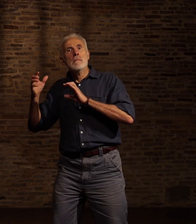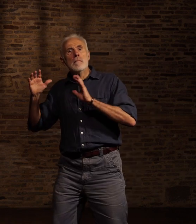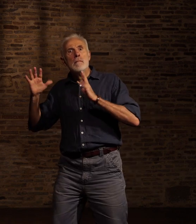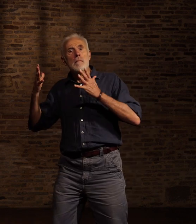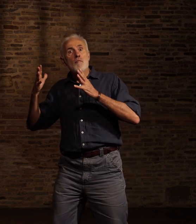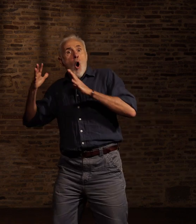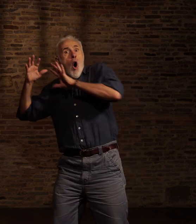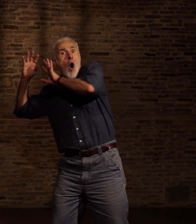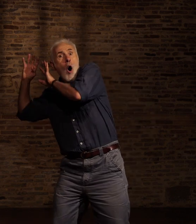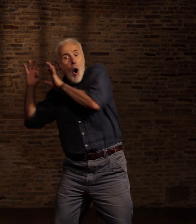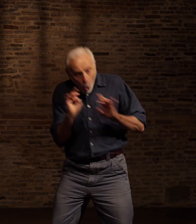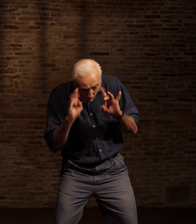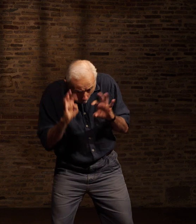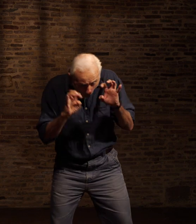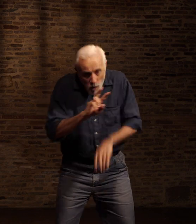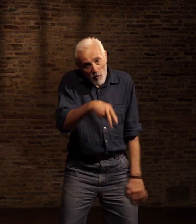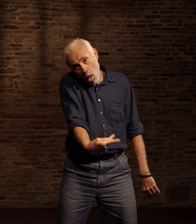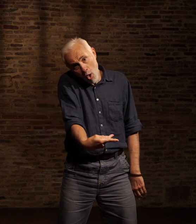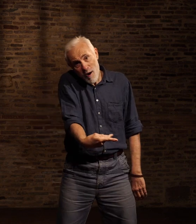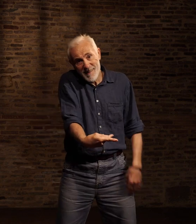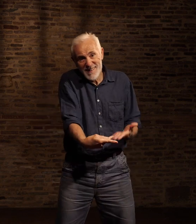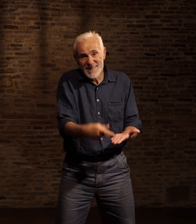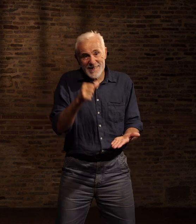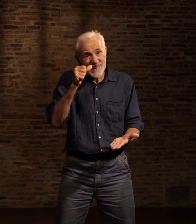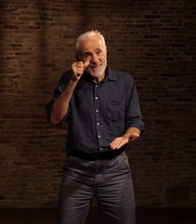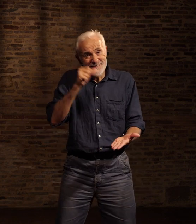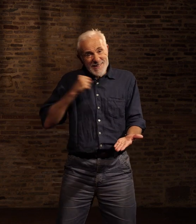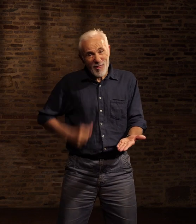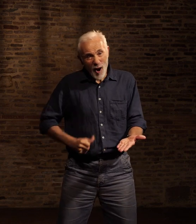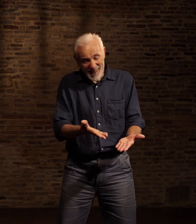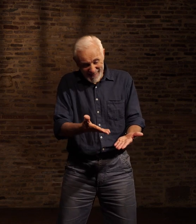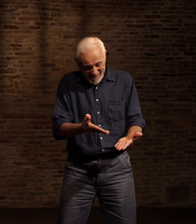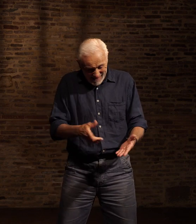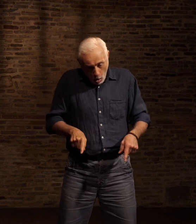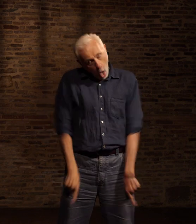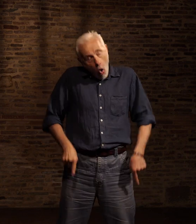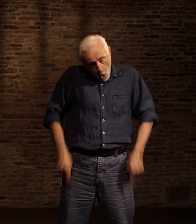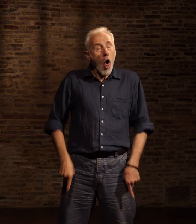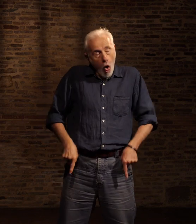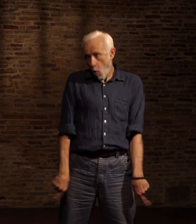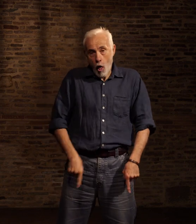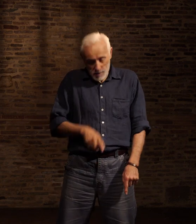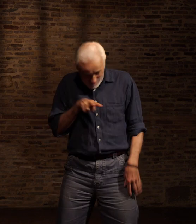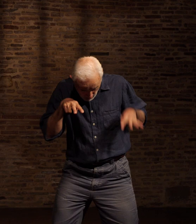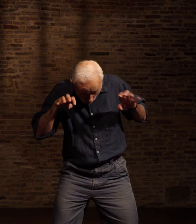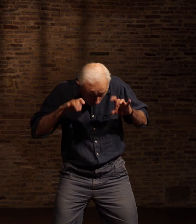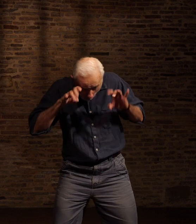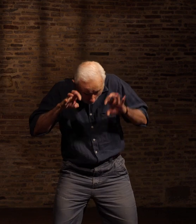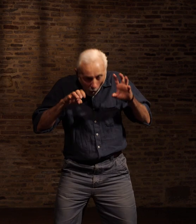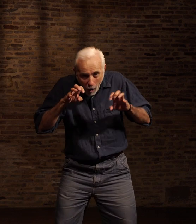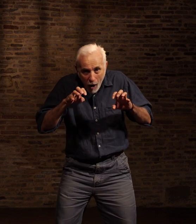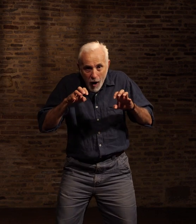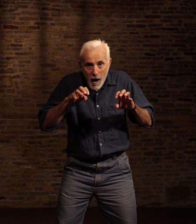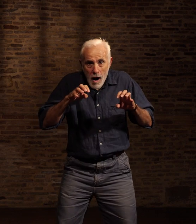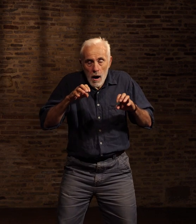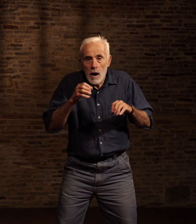des autres garçons massés autour du corps de Shintok Regardant ses jambes secouées de spasmes Jusqu'à